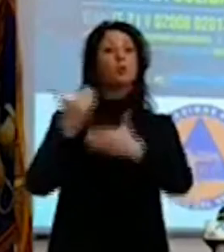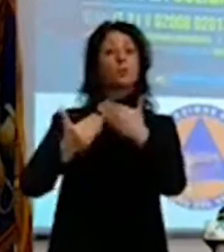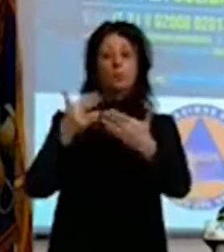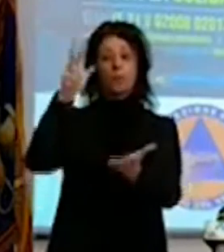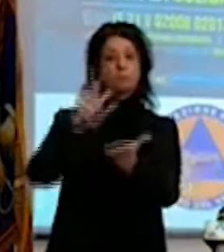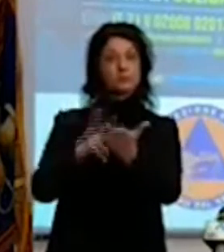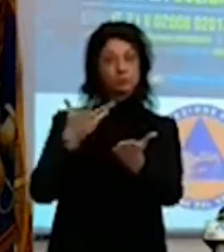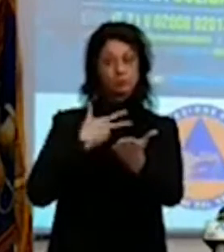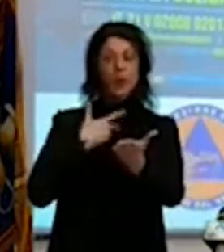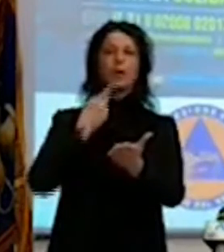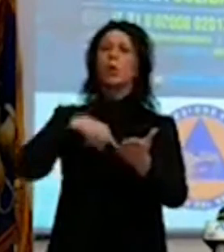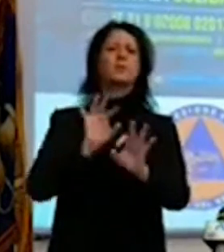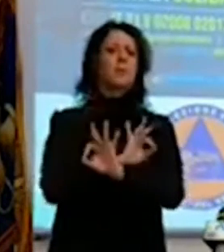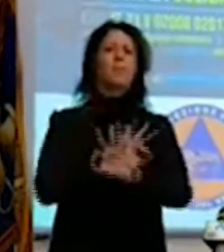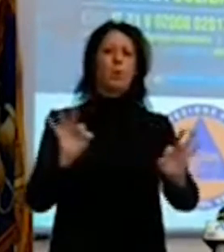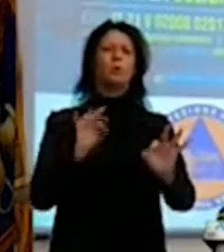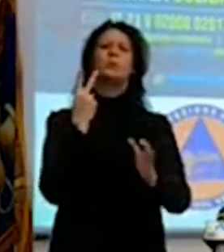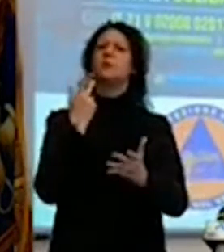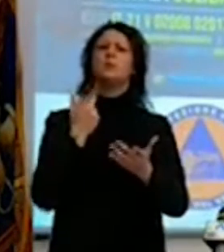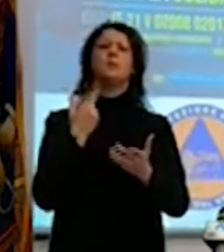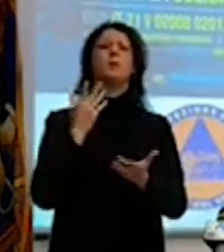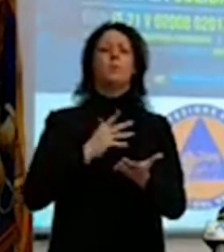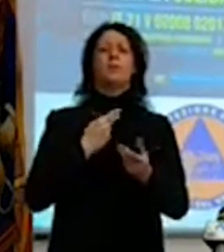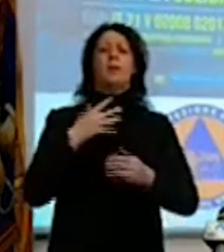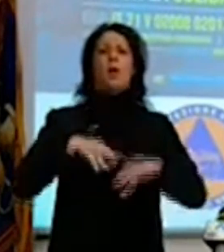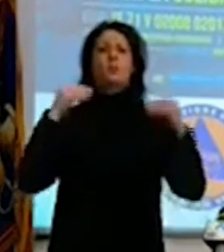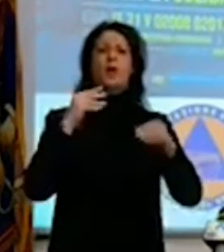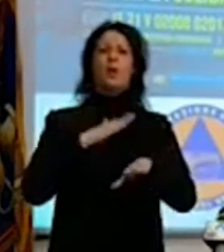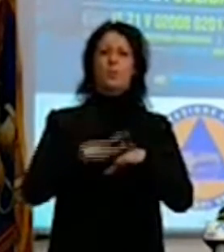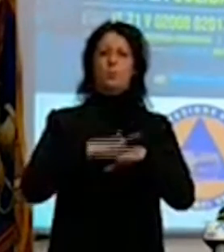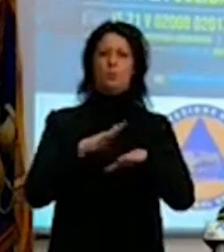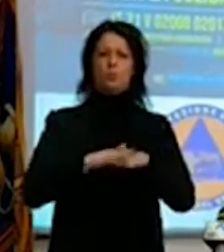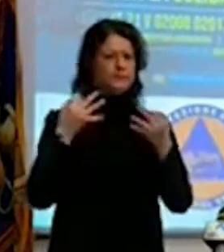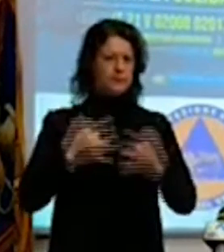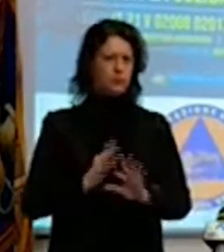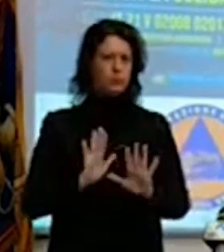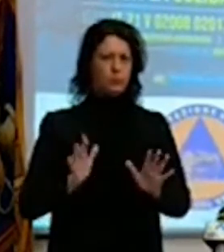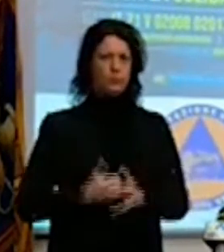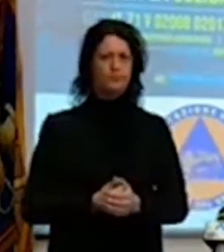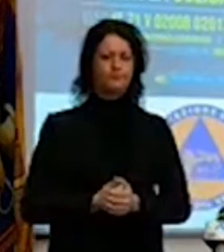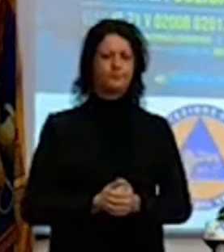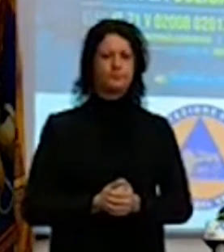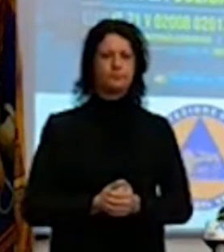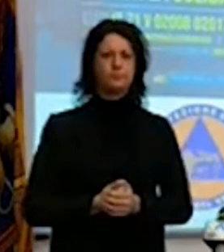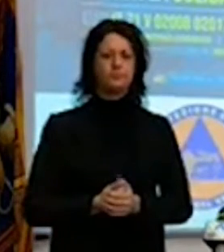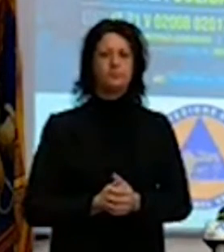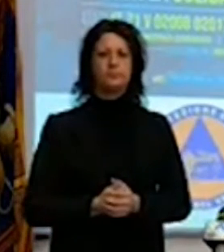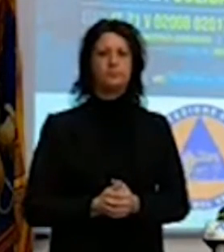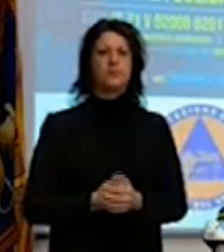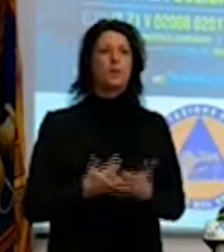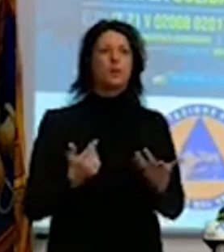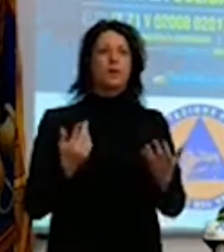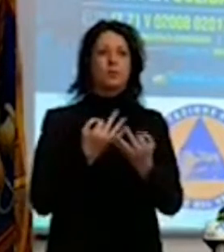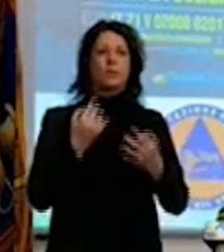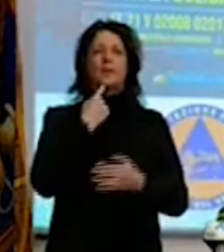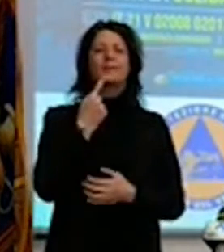applicarle alla riapertura, questo è ma sicuro. A me non sembra una suggestione del tema di dire che se uno